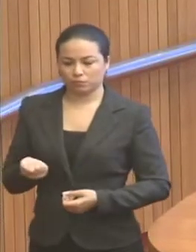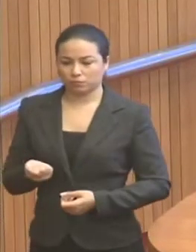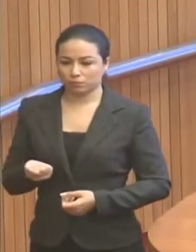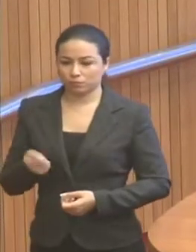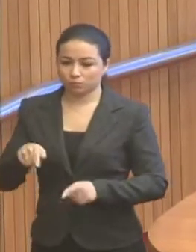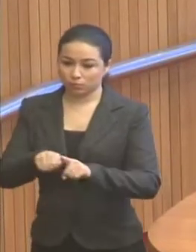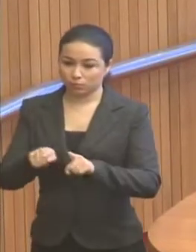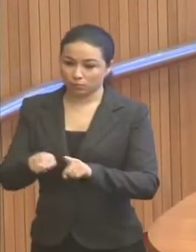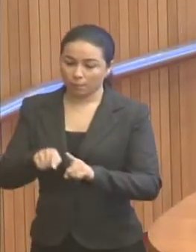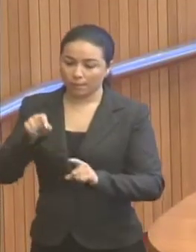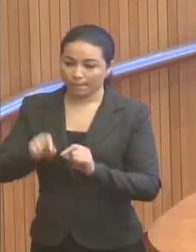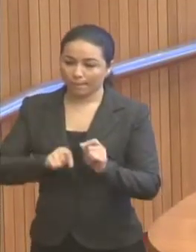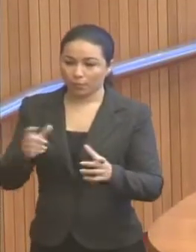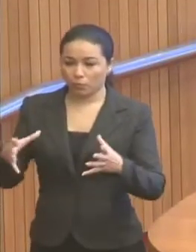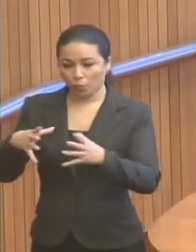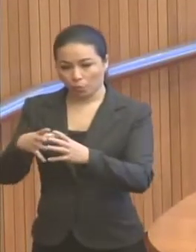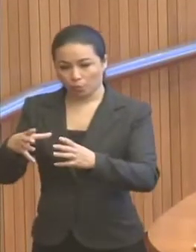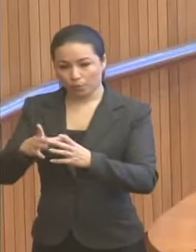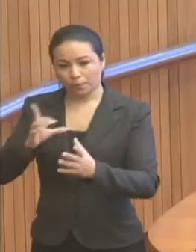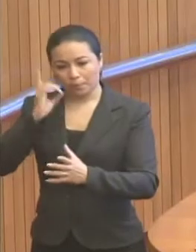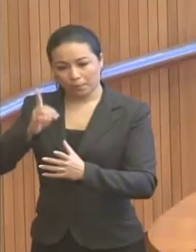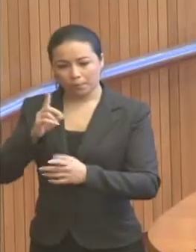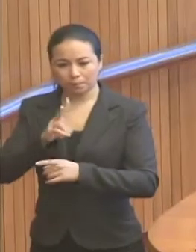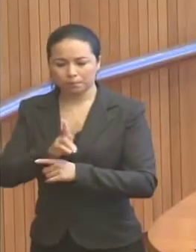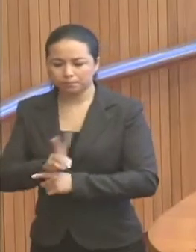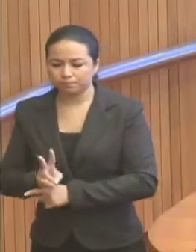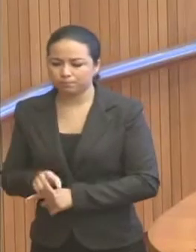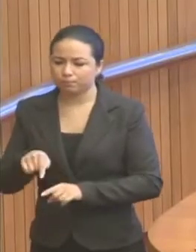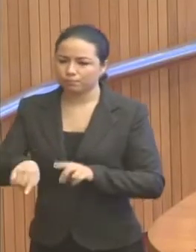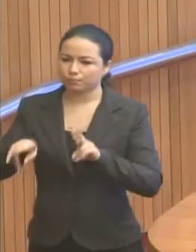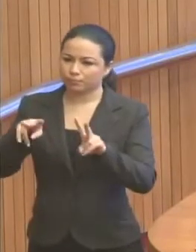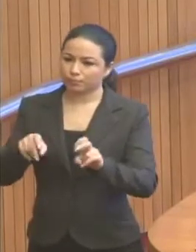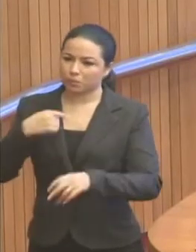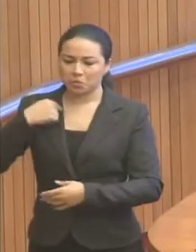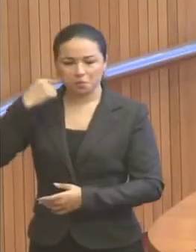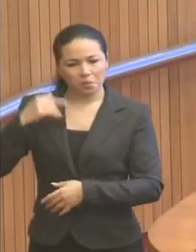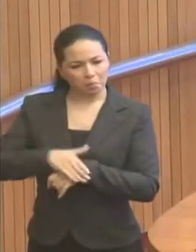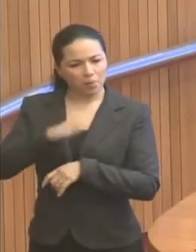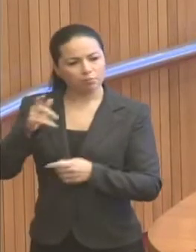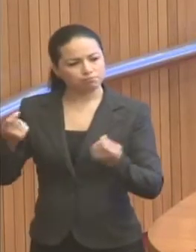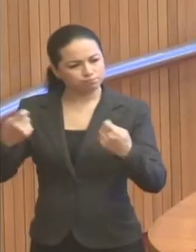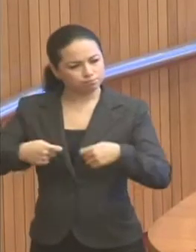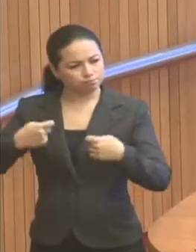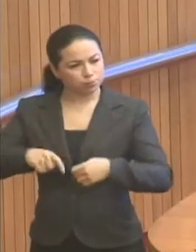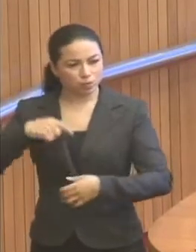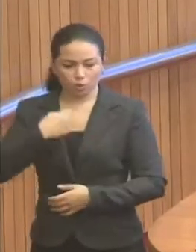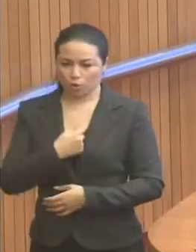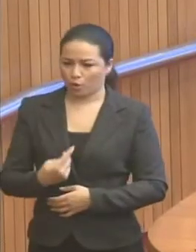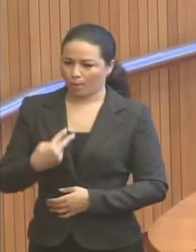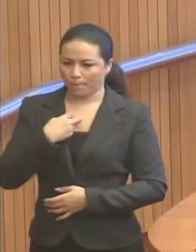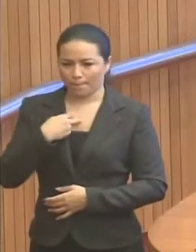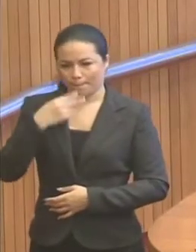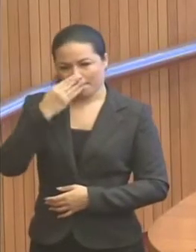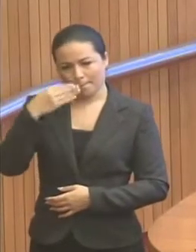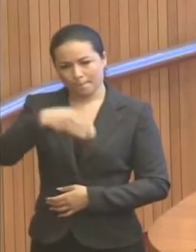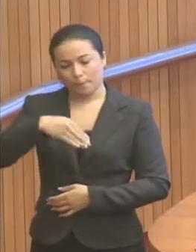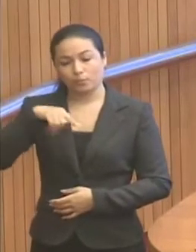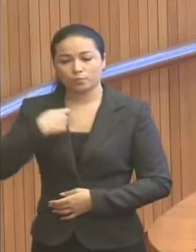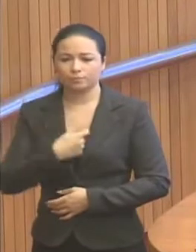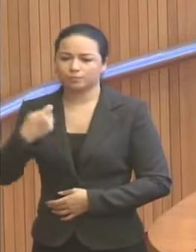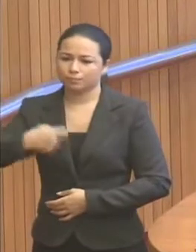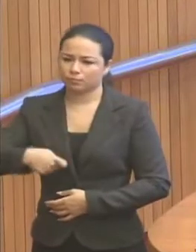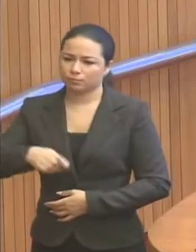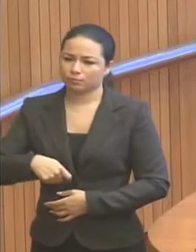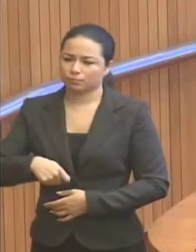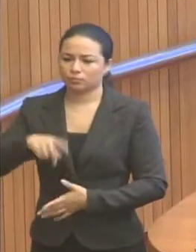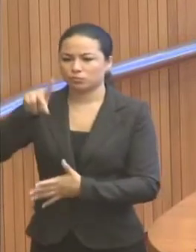construir uma comissão de parlamentares para acompanhar essa questão. Acho isso extremamente necessário, nós não podemos ficar alheios, nós temos que